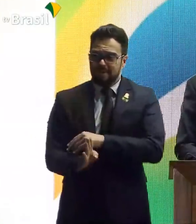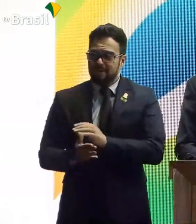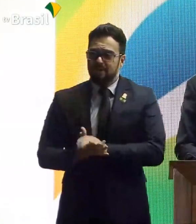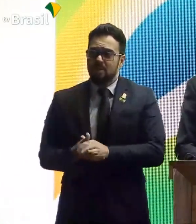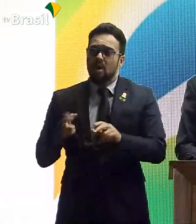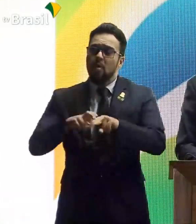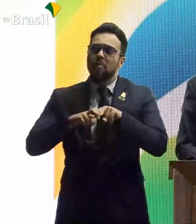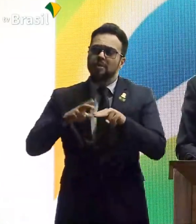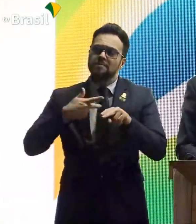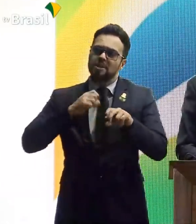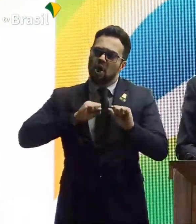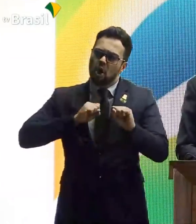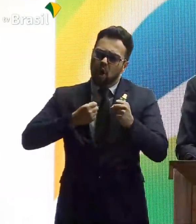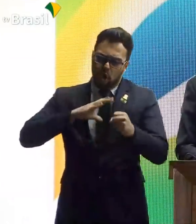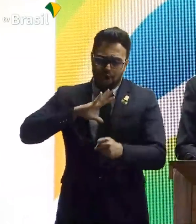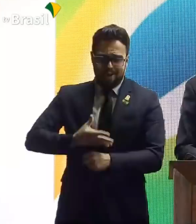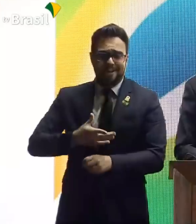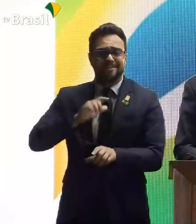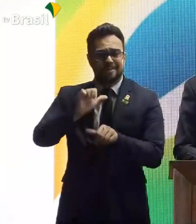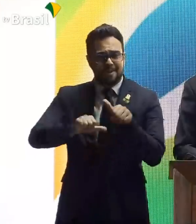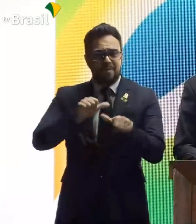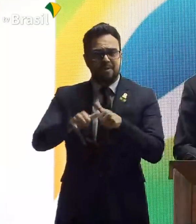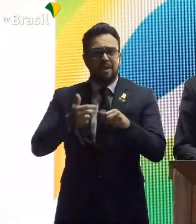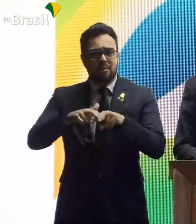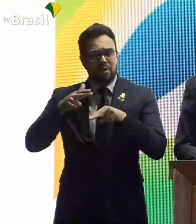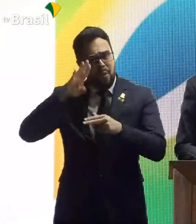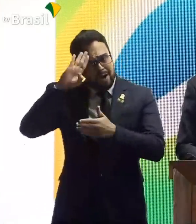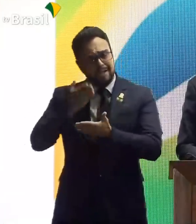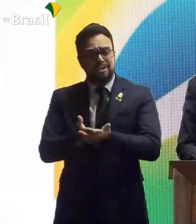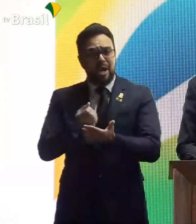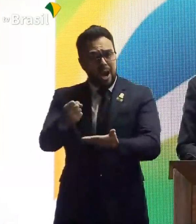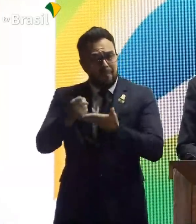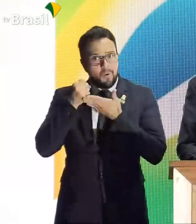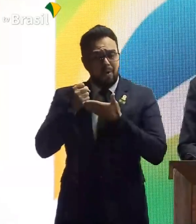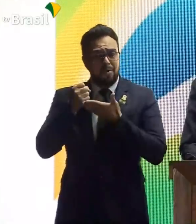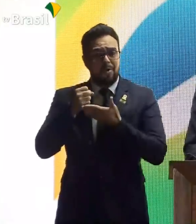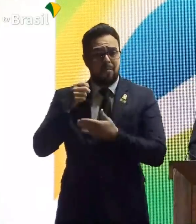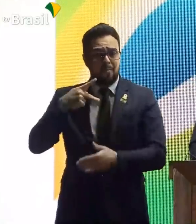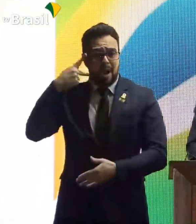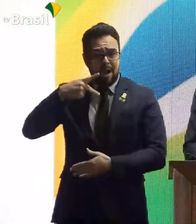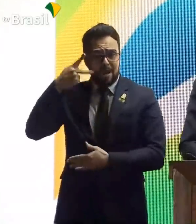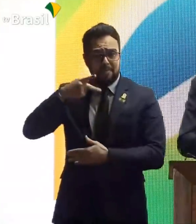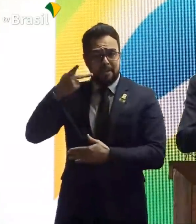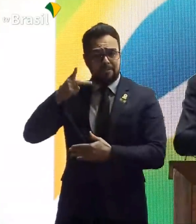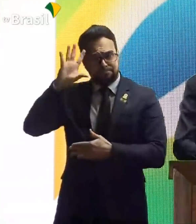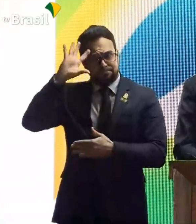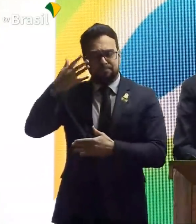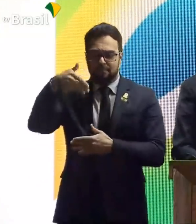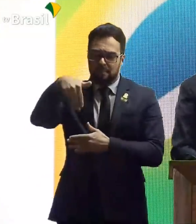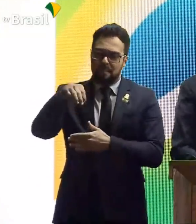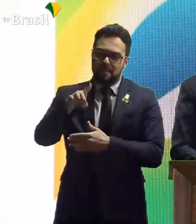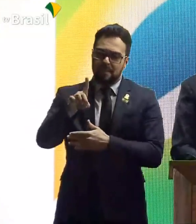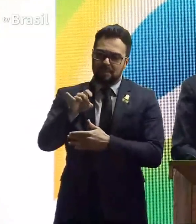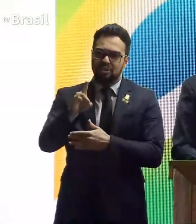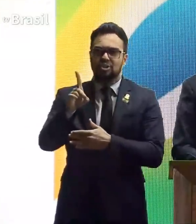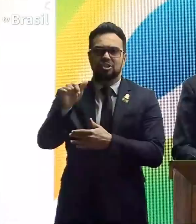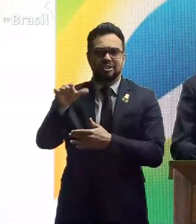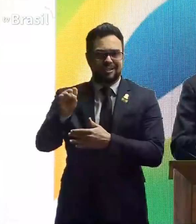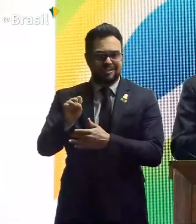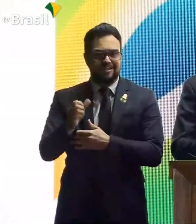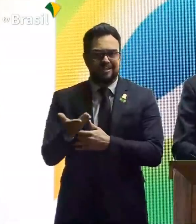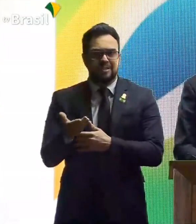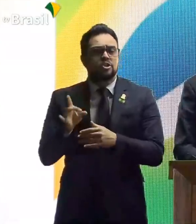Temos que ter coragem para mudar essa ainda. Conto com o apoio do Parlamento para buscar essas medidas. Vou para o encerramento.